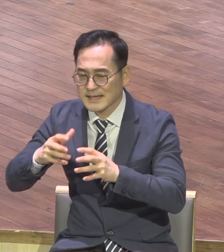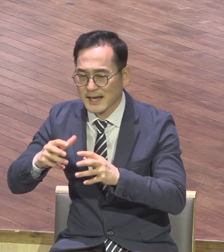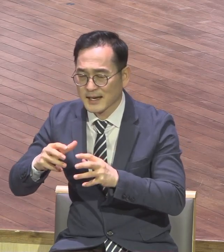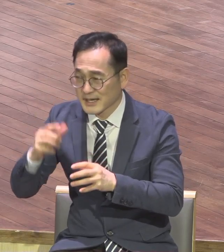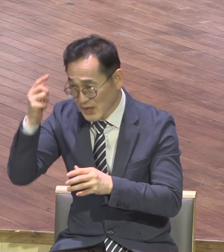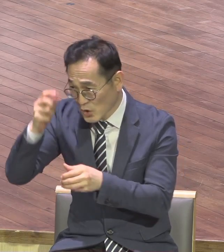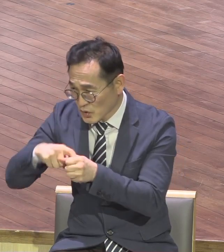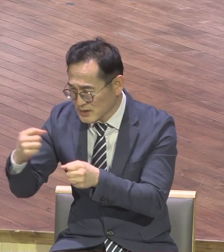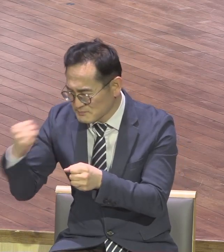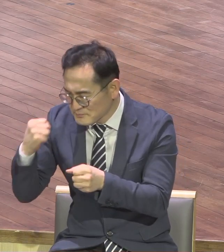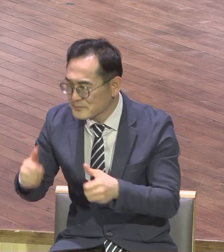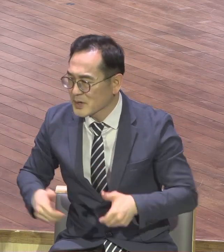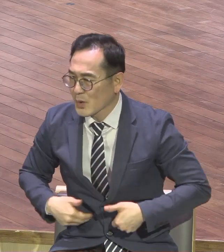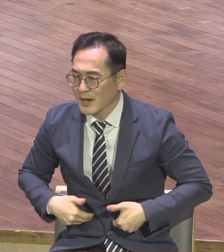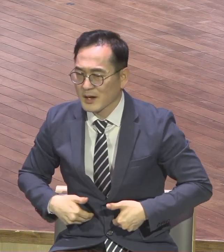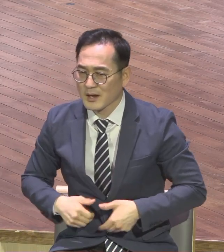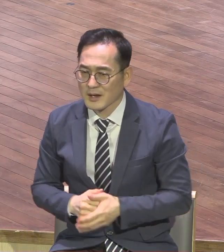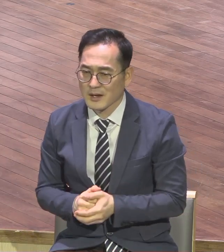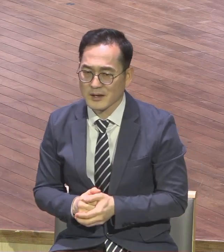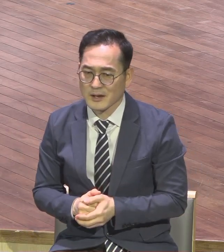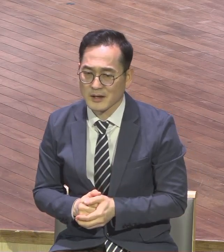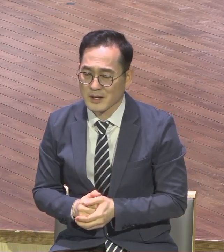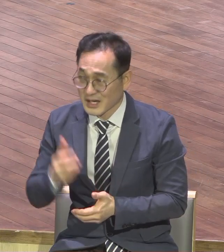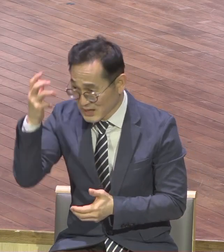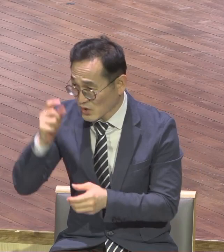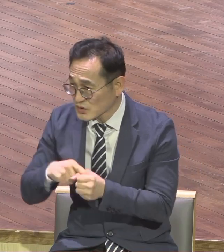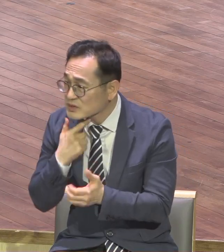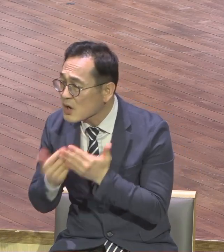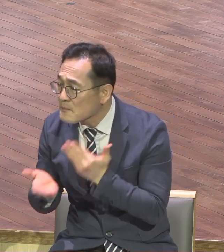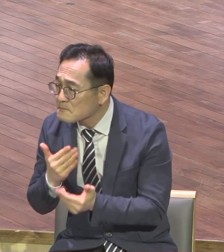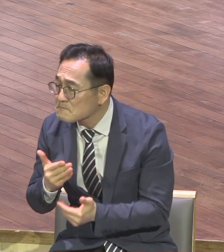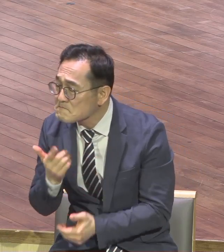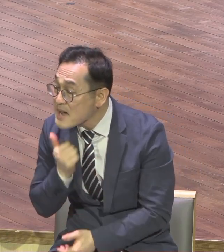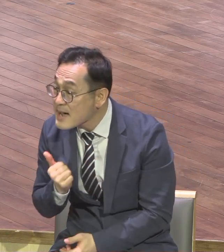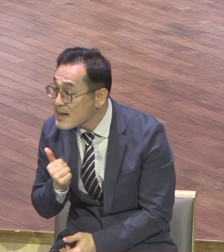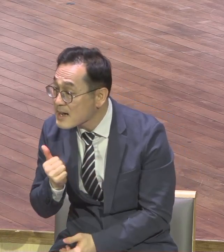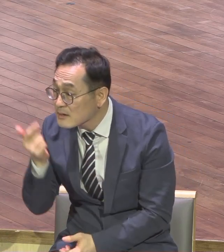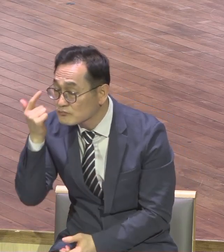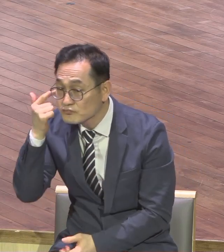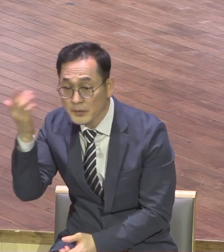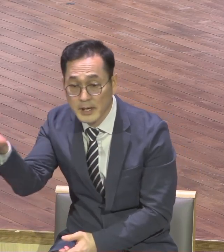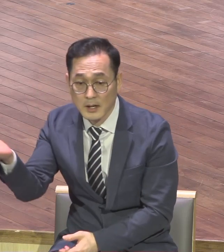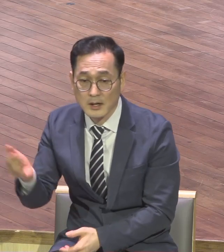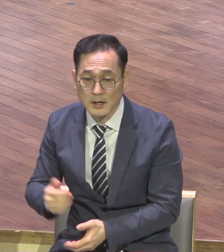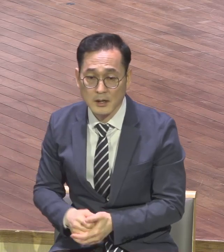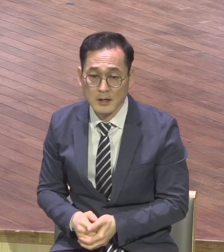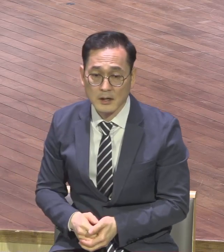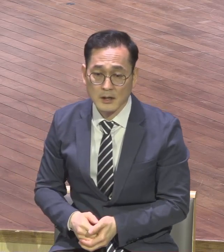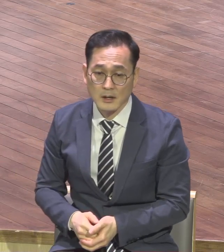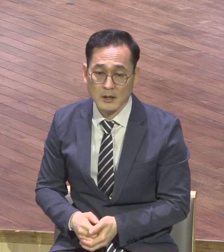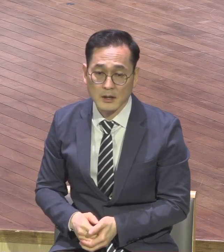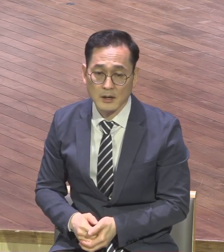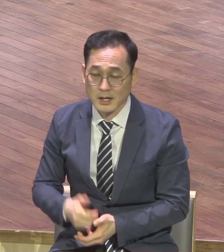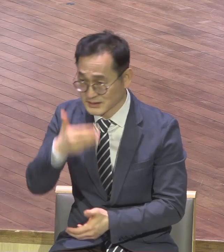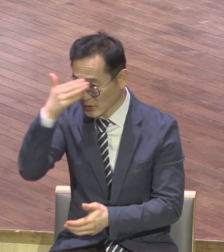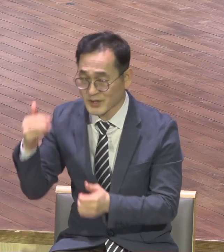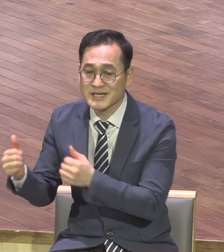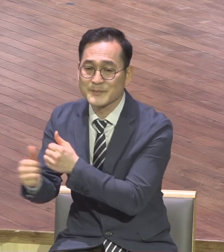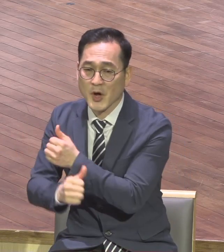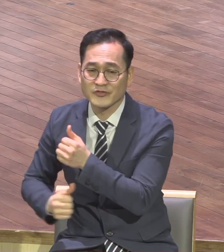된다 영적 처음 해봤냐 제가 물었어요 청년의 임원들인데 영적 체험 해본 자